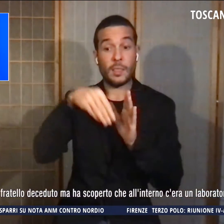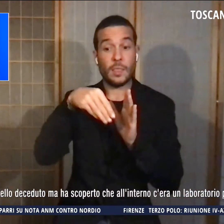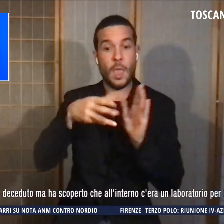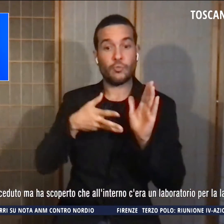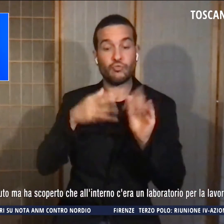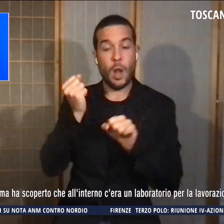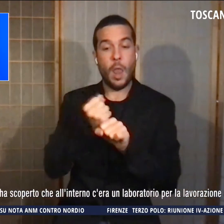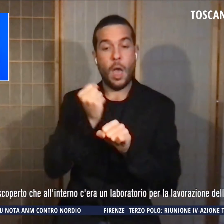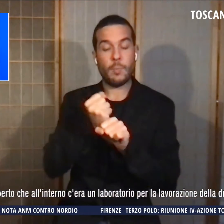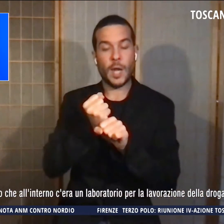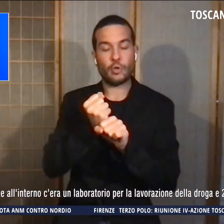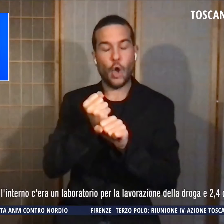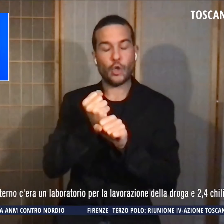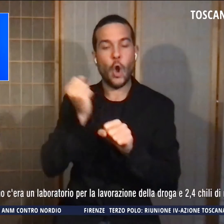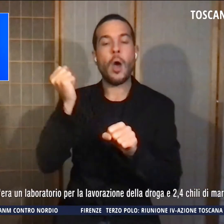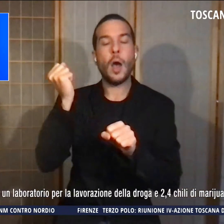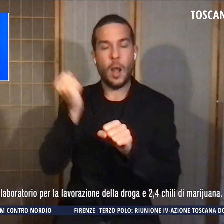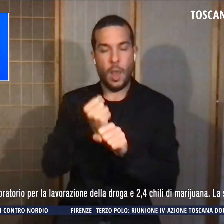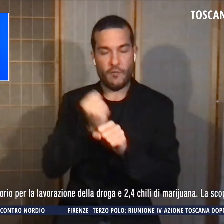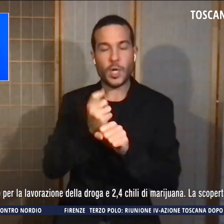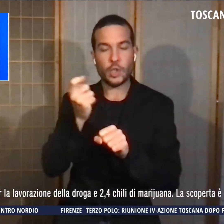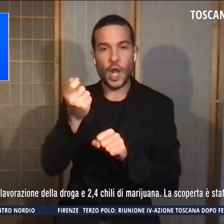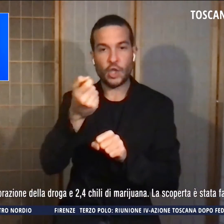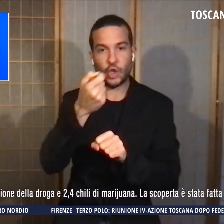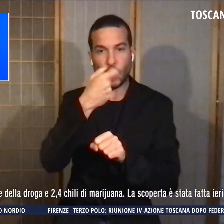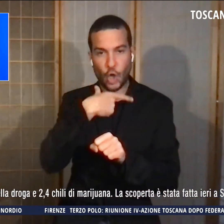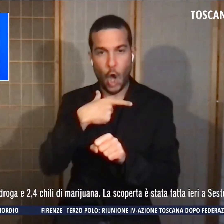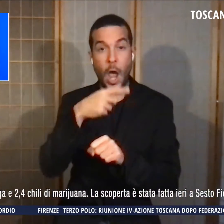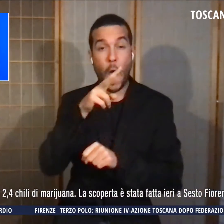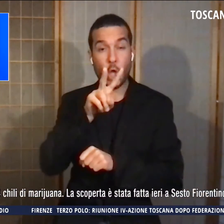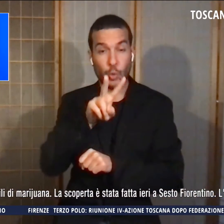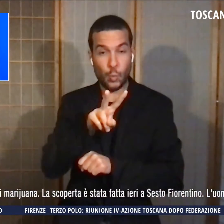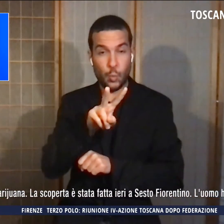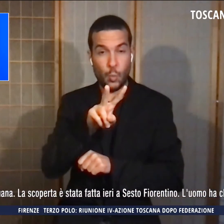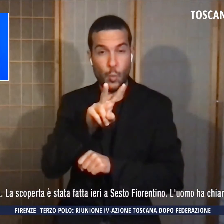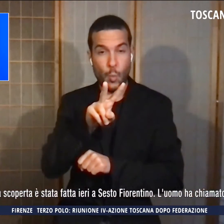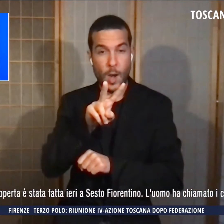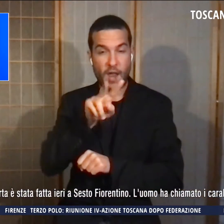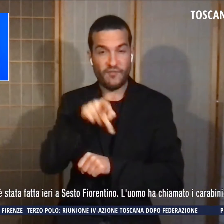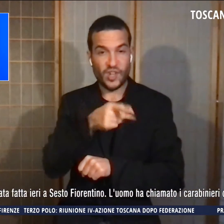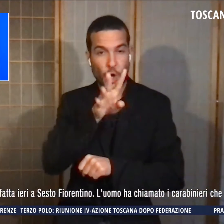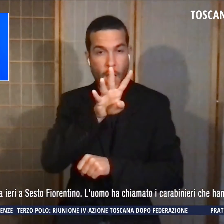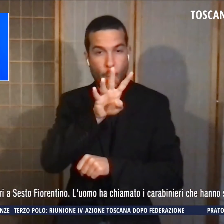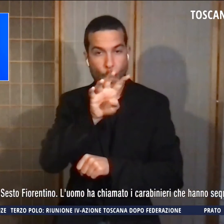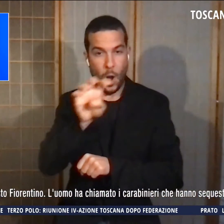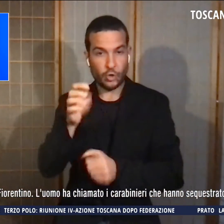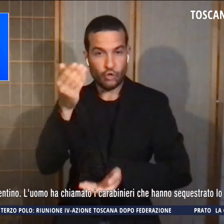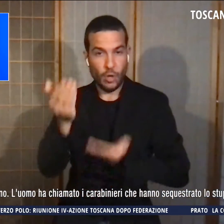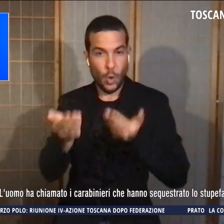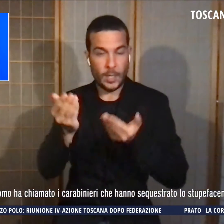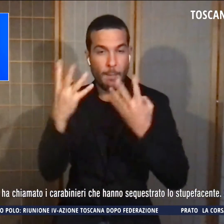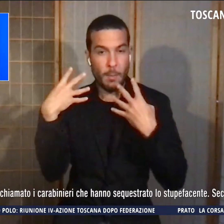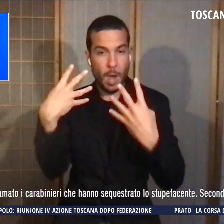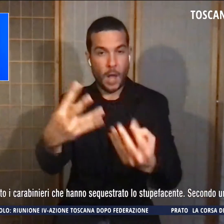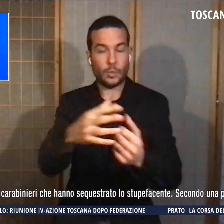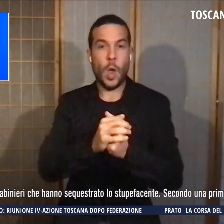per la lavorazione della droga e 2,4 kg di marijuana. La scoperta è stata fatta ieri a